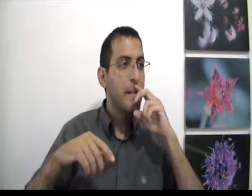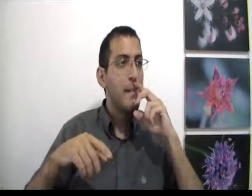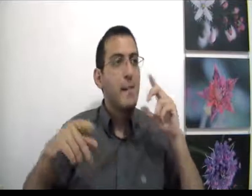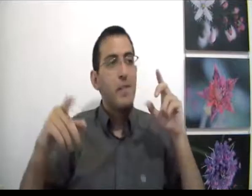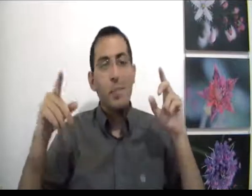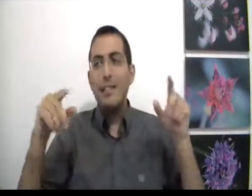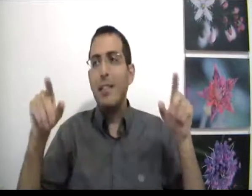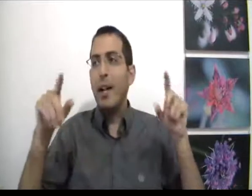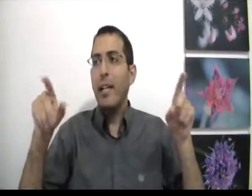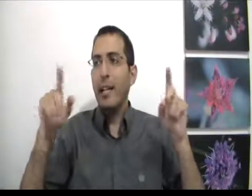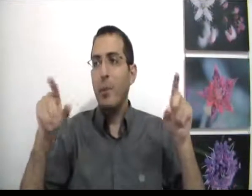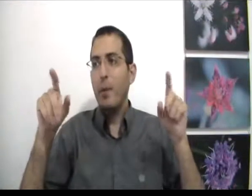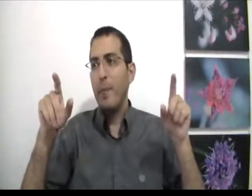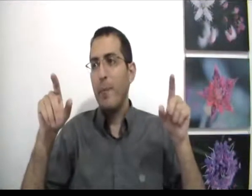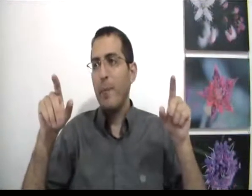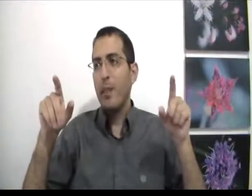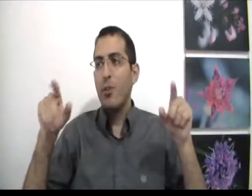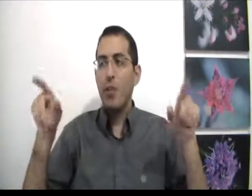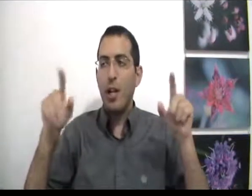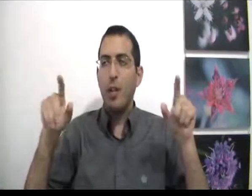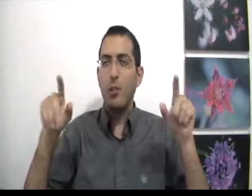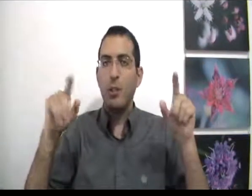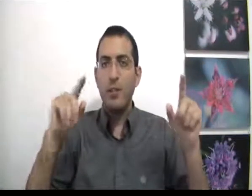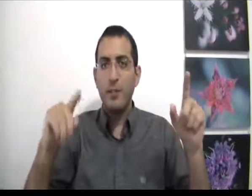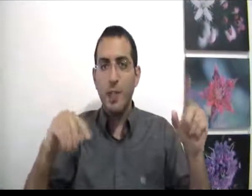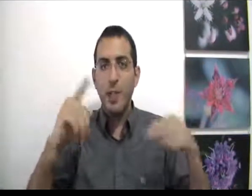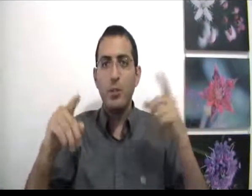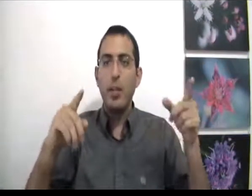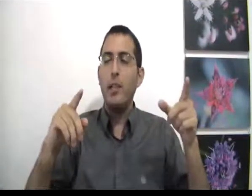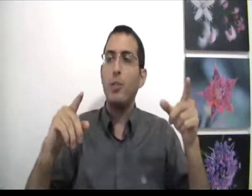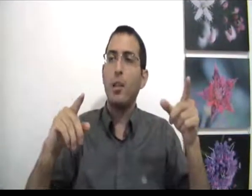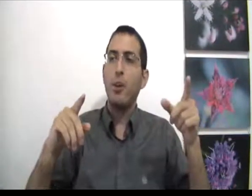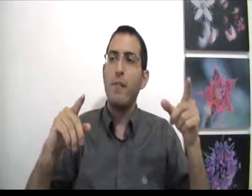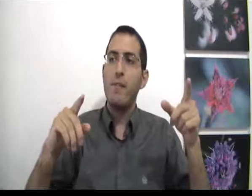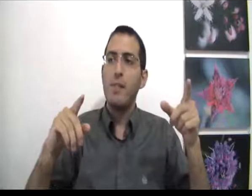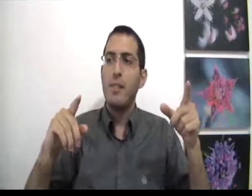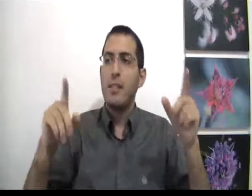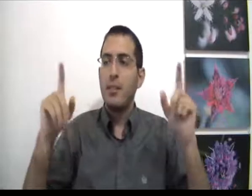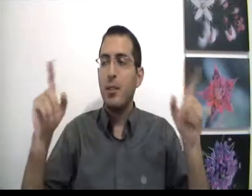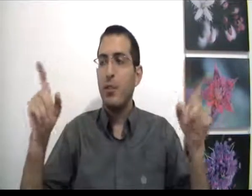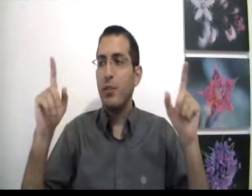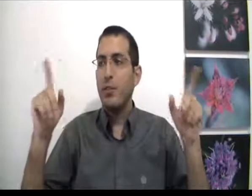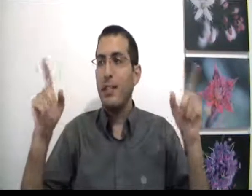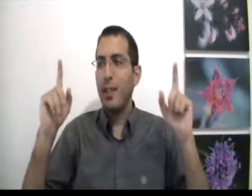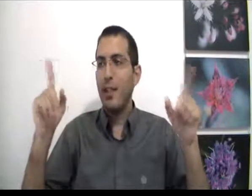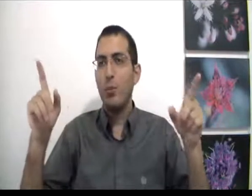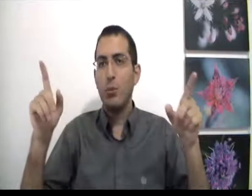ומה זה הדבר היחיד בעולם שכשיהיה לך אותו תפסיק לרצות להרגיש יותר טוב זאת תפיסת האחדות